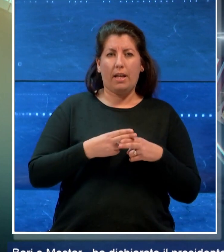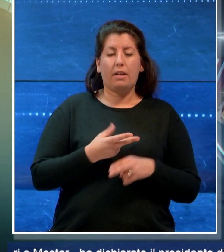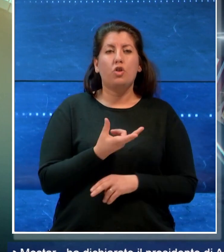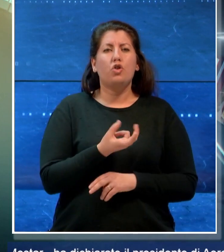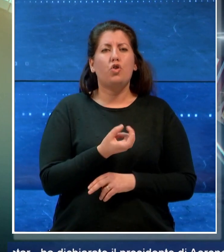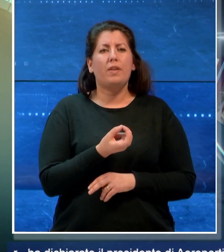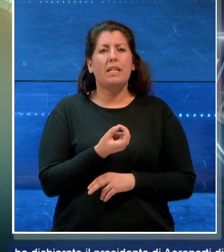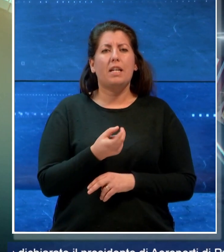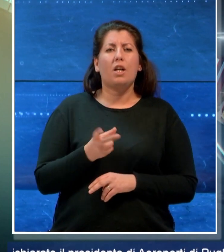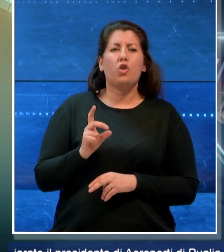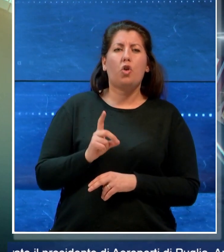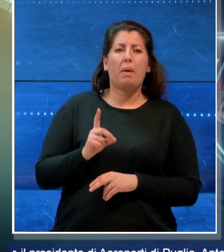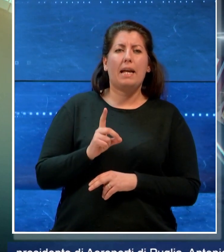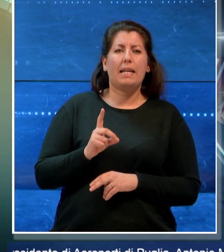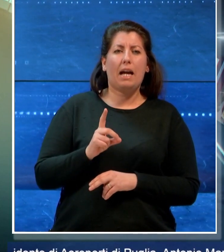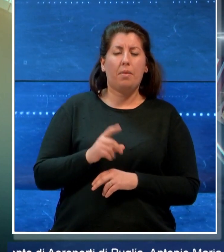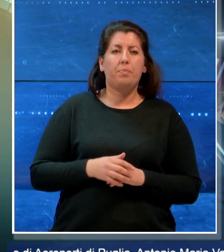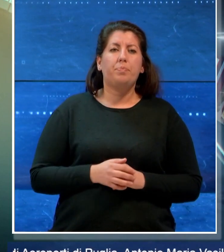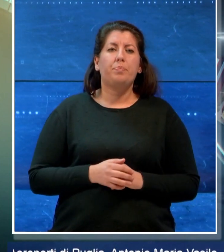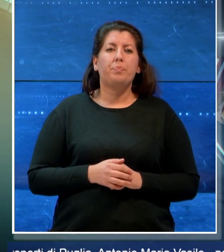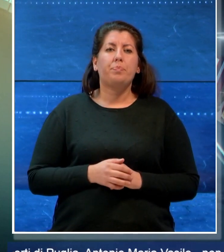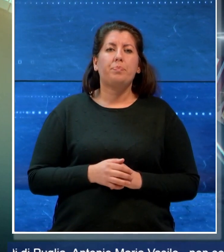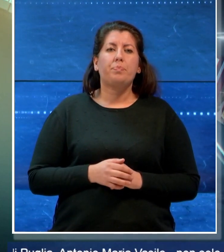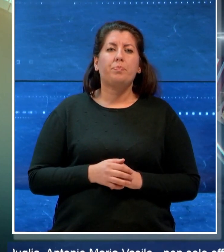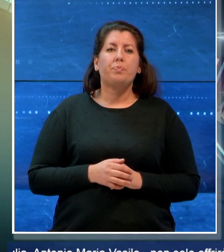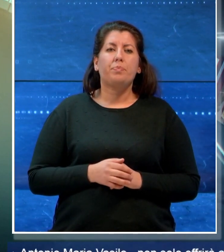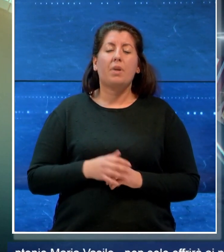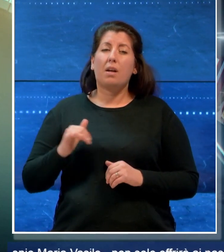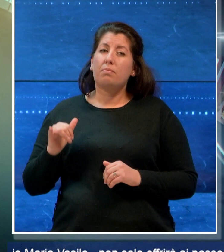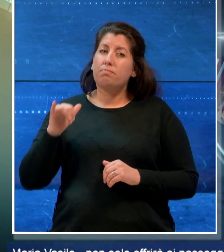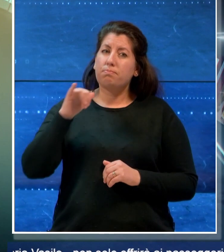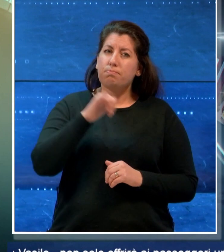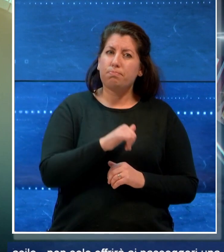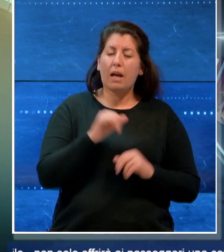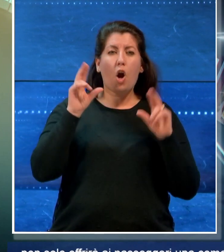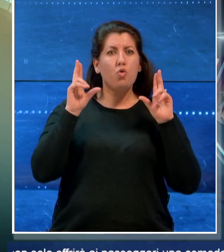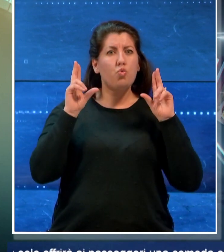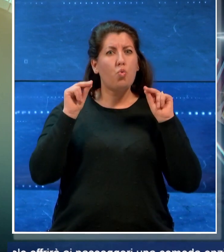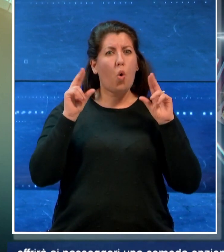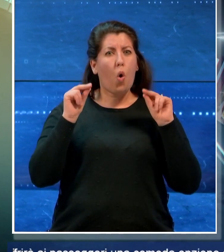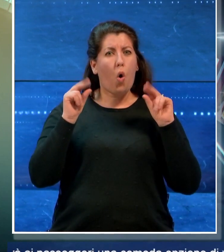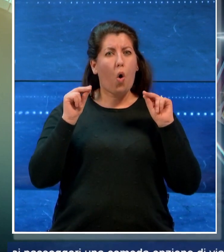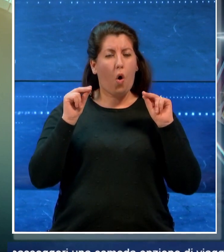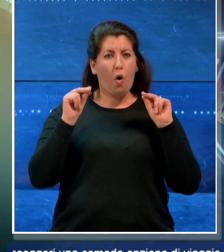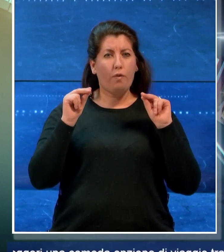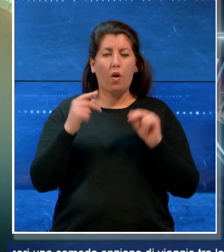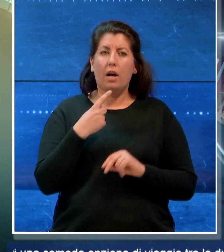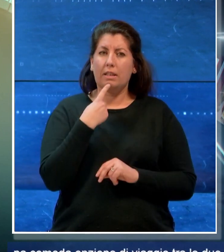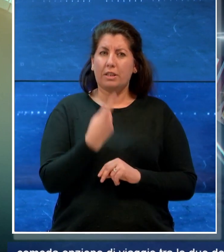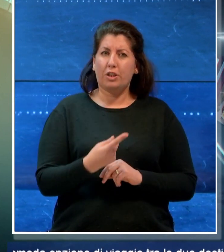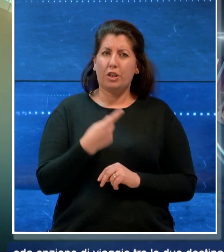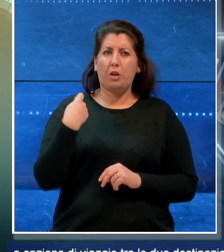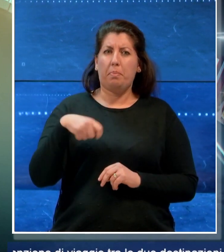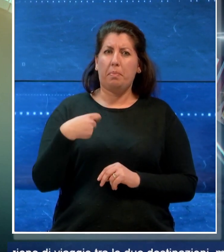e domenica. L'avvio di questo nuovo collegamento aereo ha dichiarato il